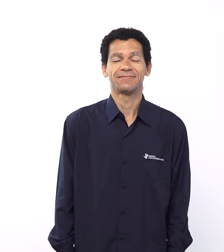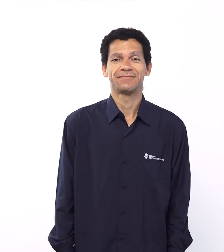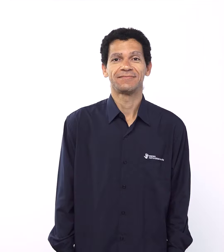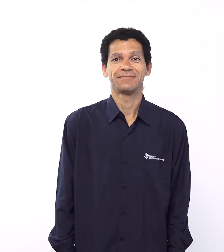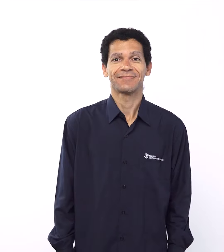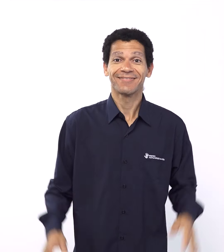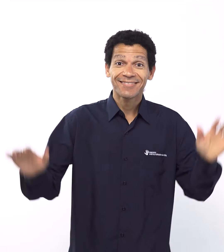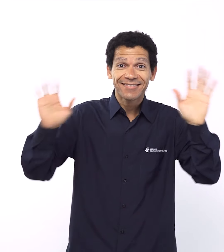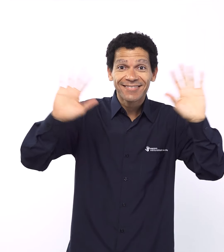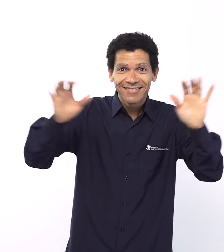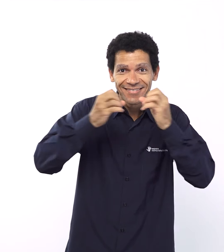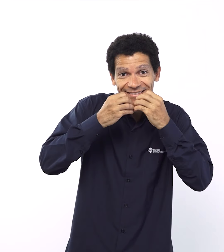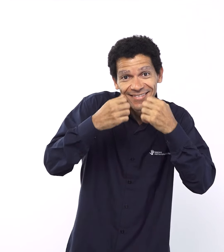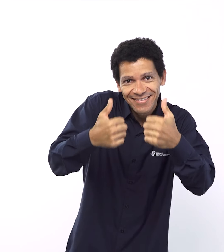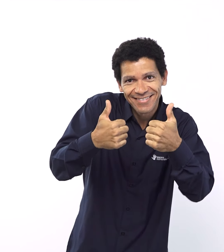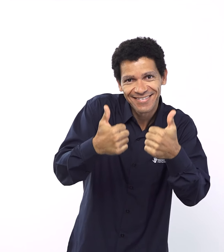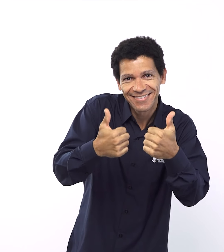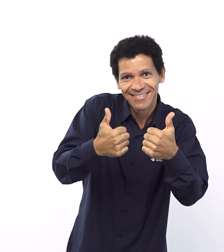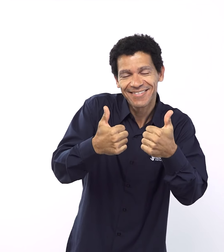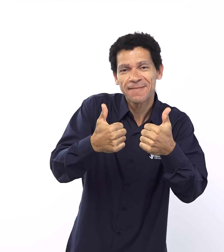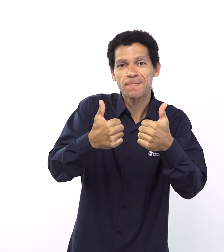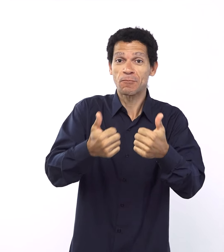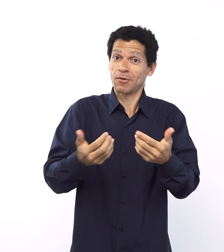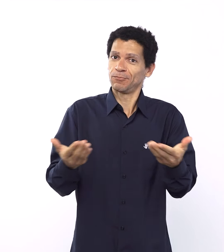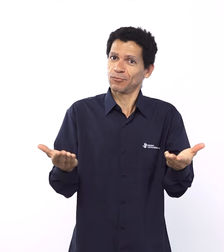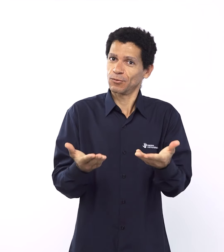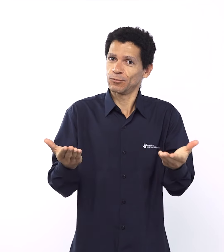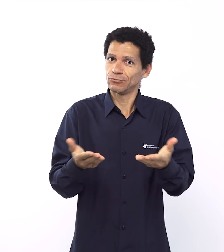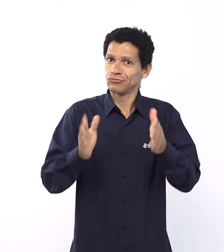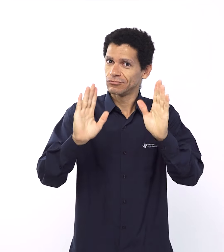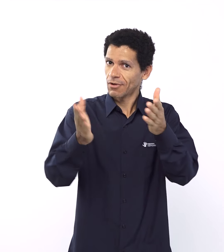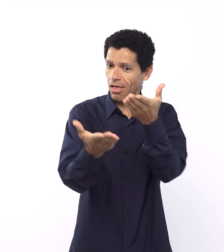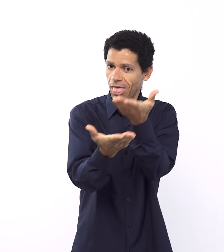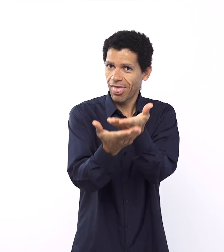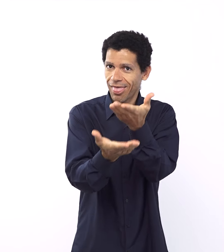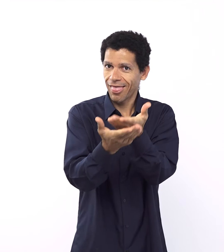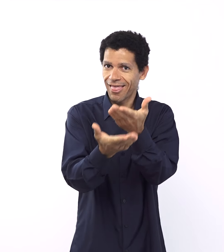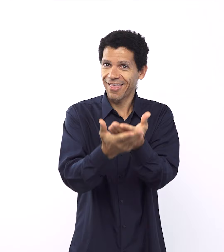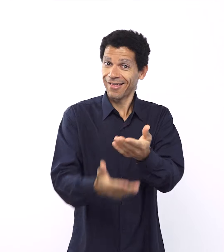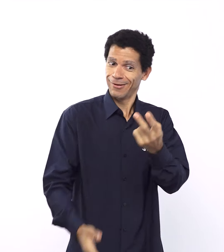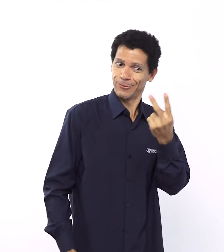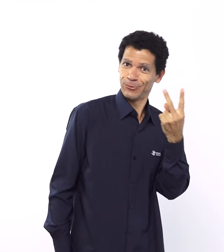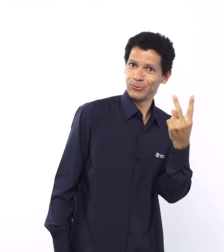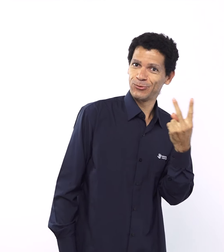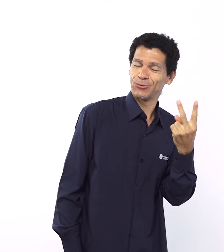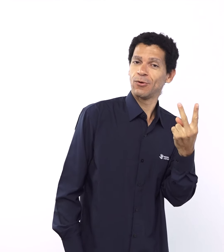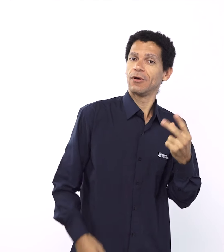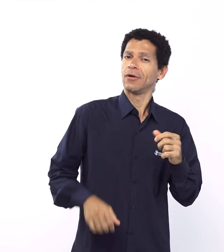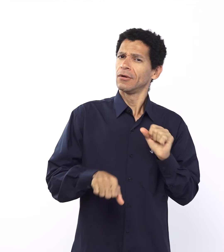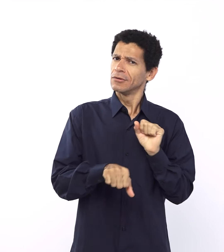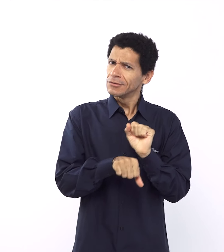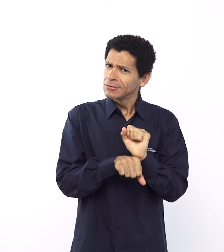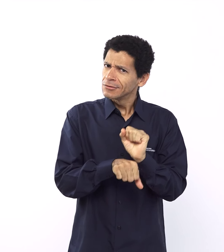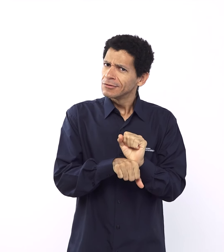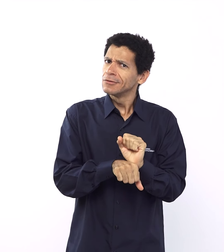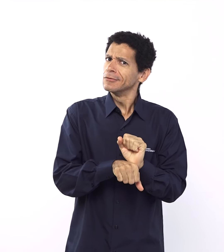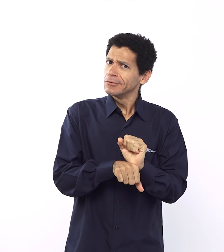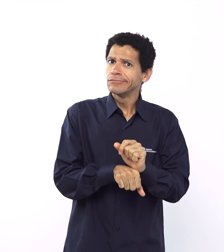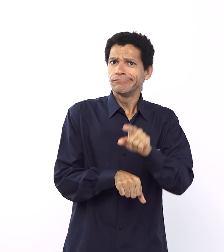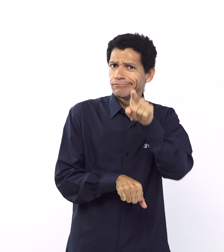Olá, como vai? Hoje é o nosso segundo estudo. Espero que você esteja aí animado, disposto a